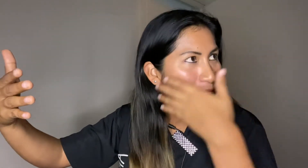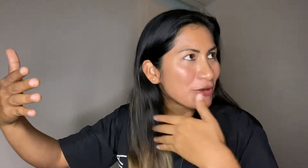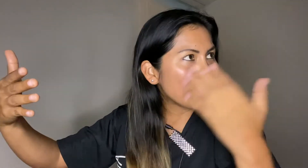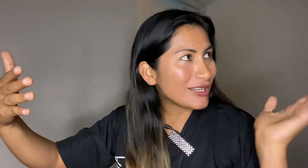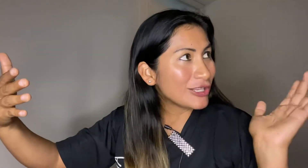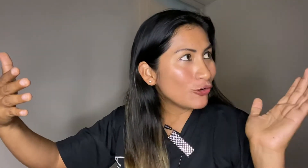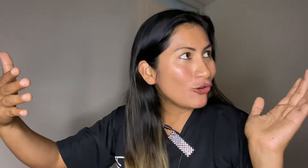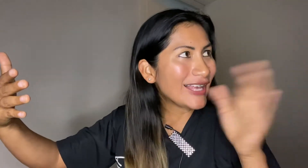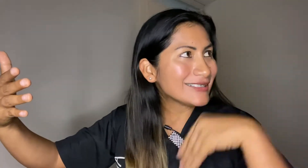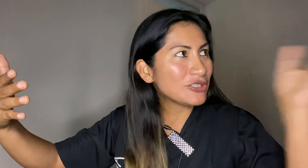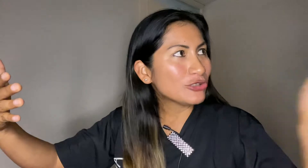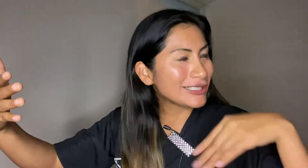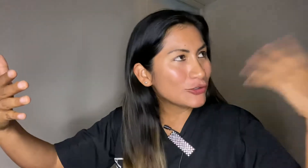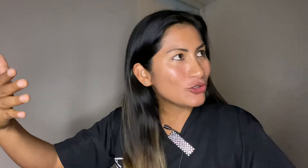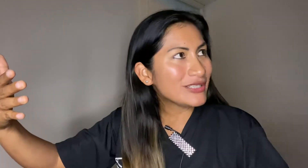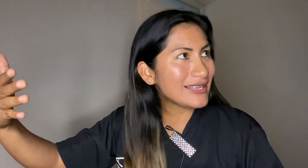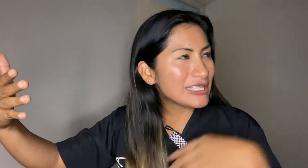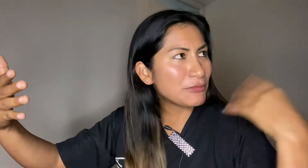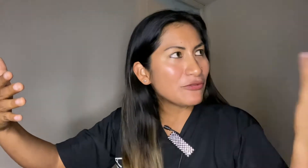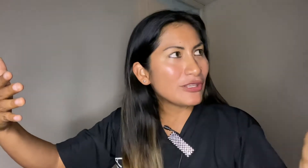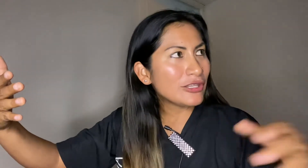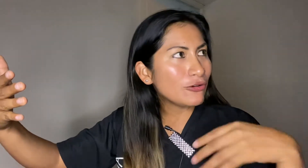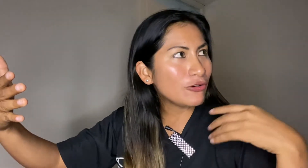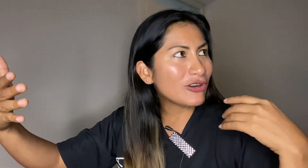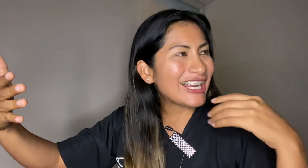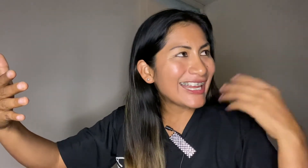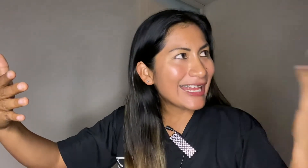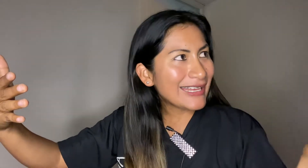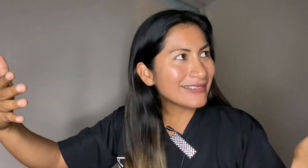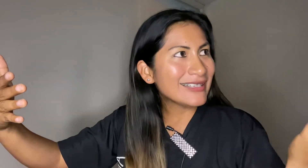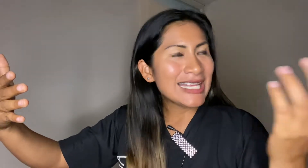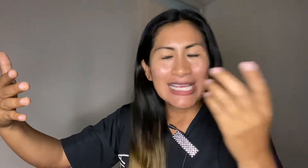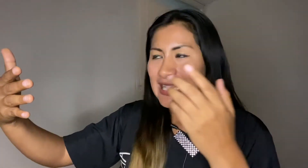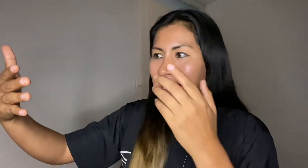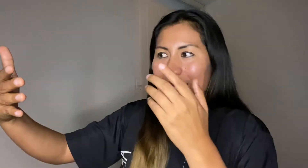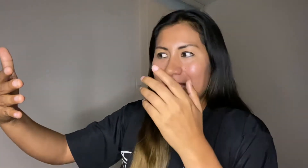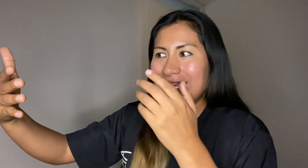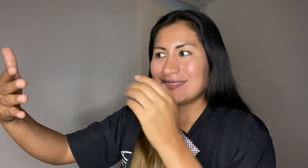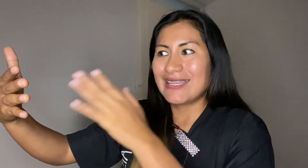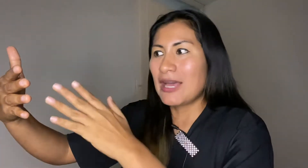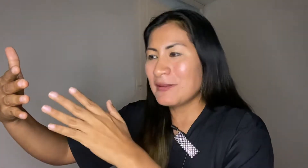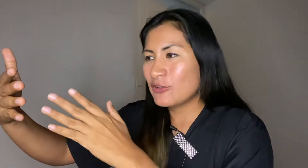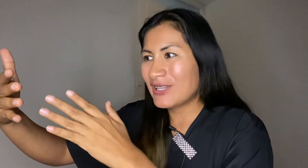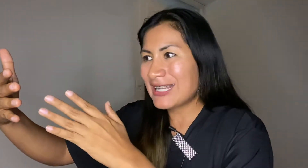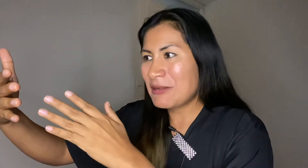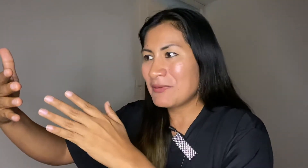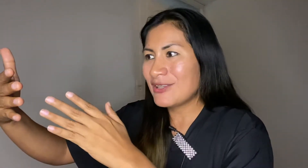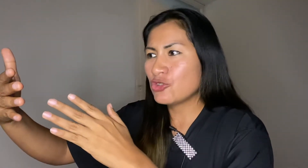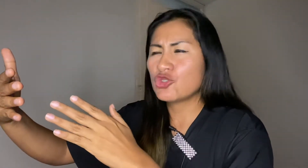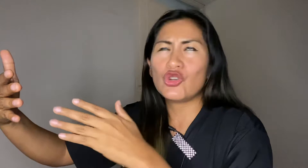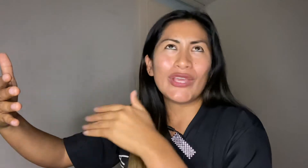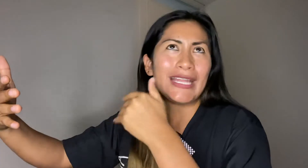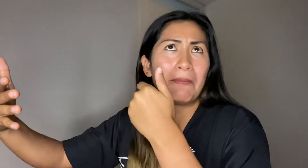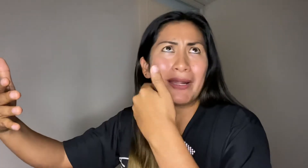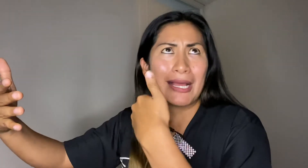preferido hacer otras cosas, he preferido creer que este hábito de grabar videos solo era para